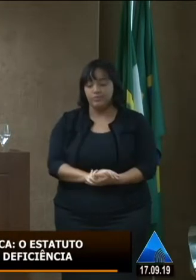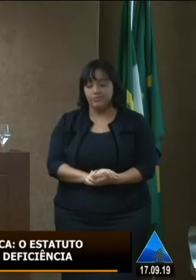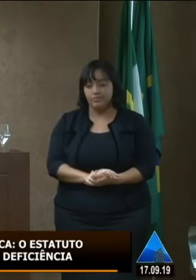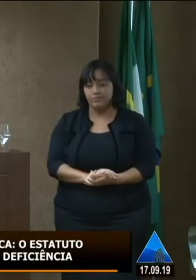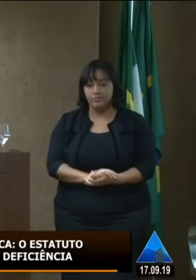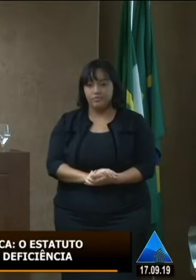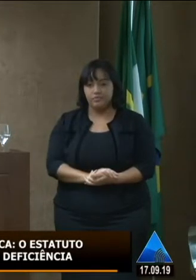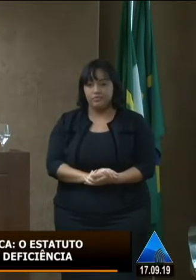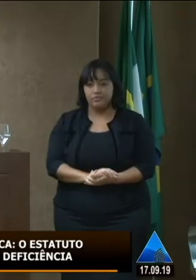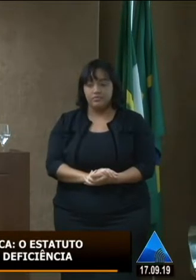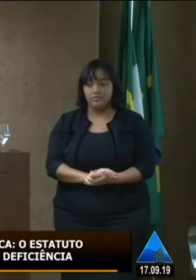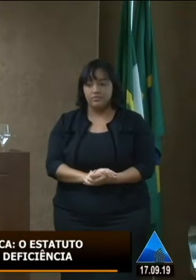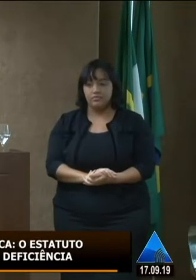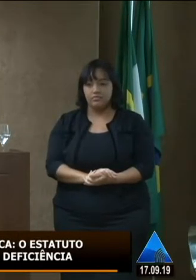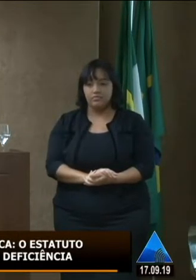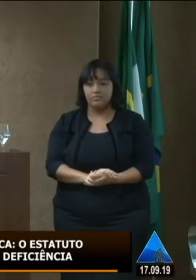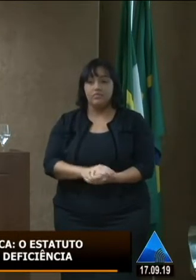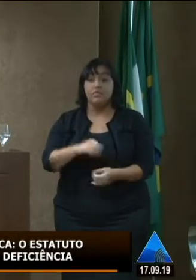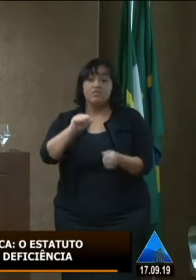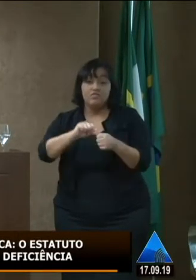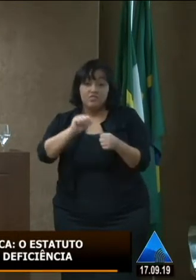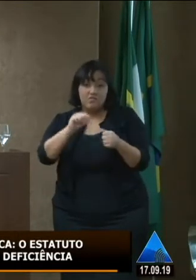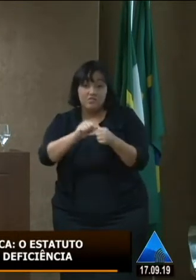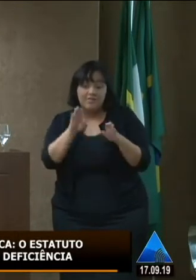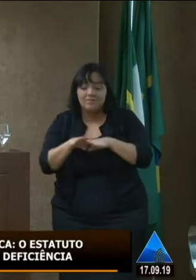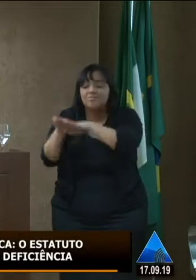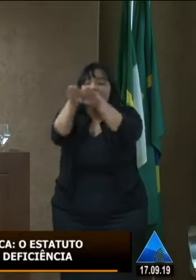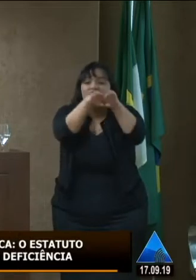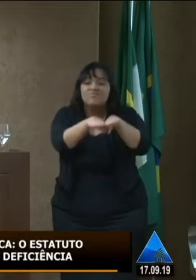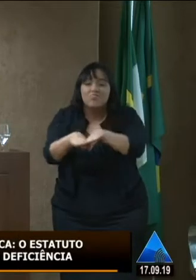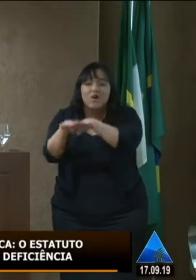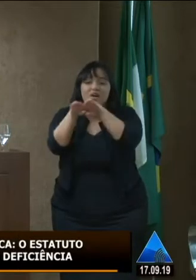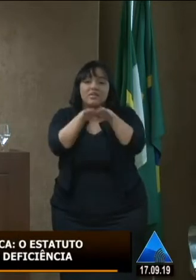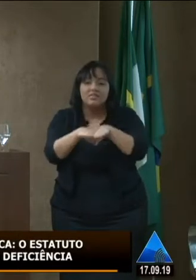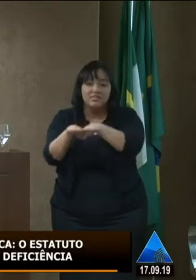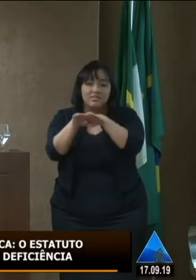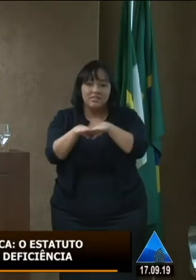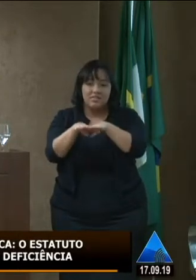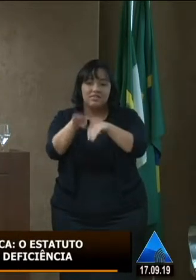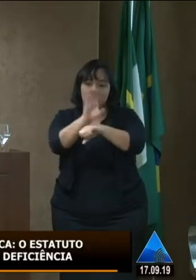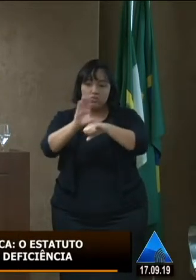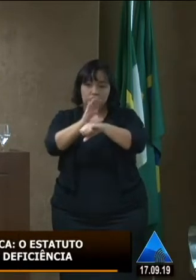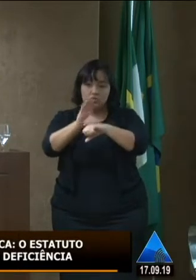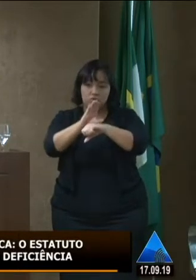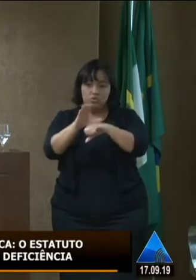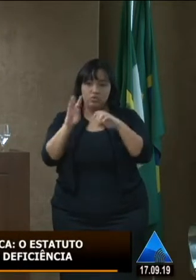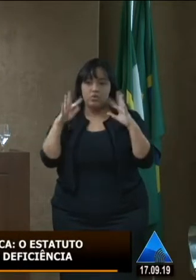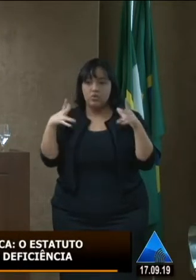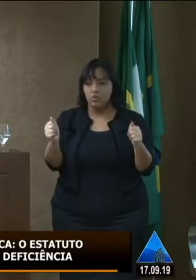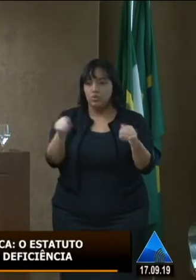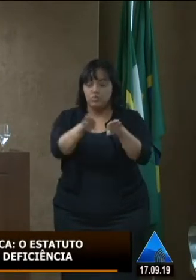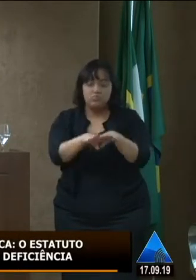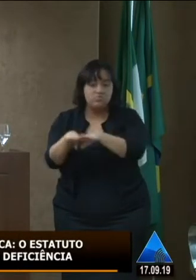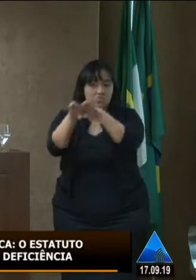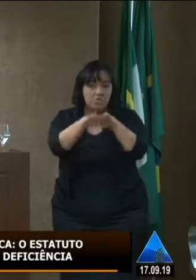que garantam igualdade mas não é aquela igualdade que a gente a constituição garanta igualdade todos são iguais perante a lei ser